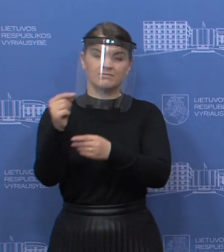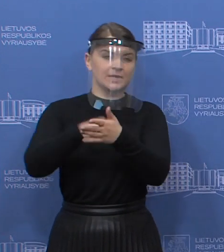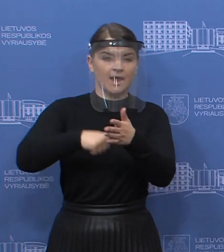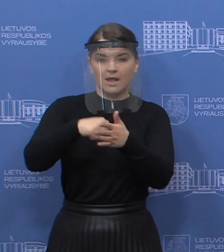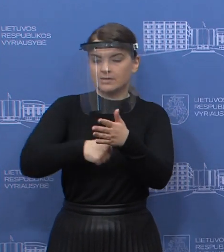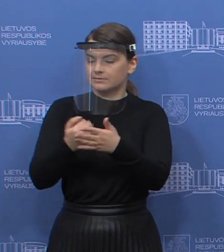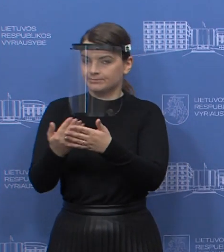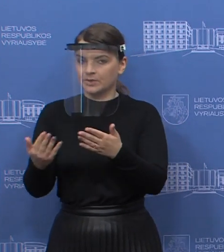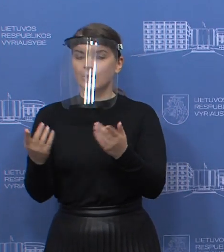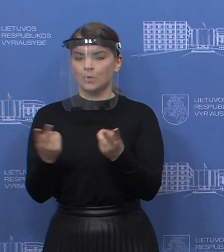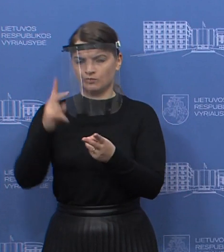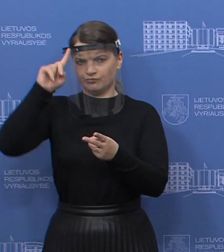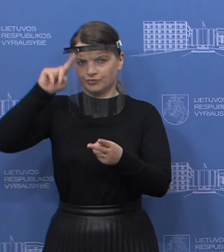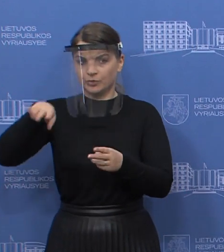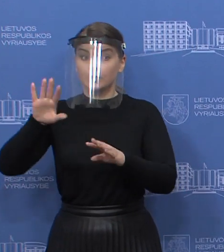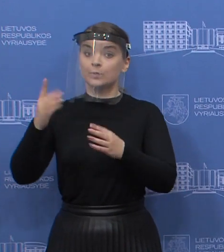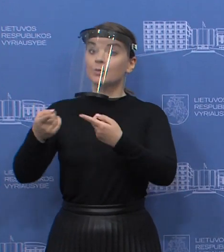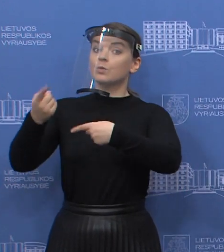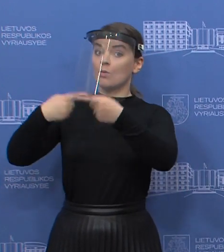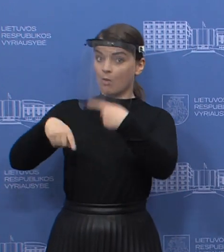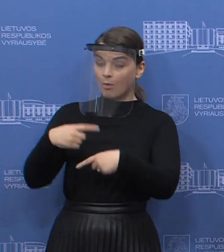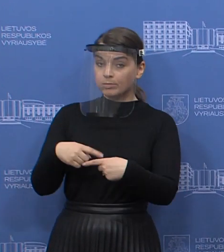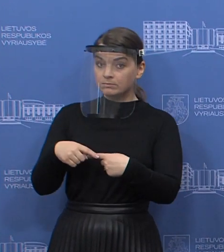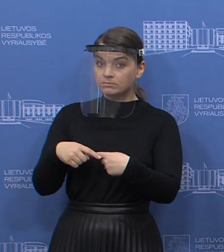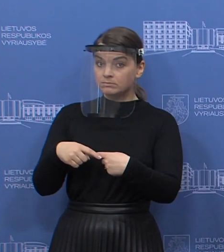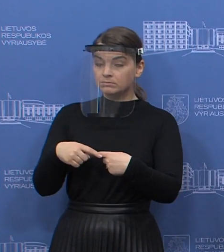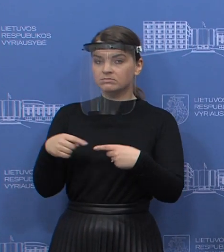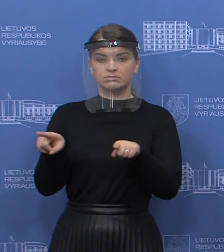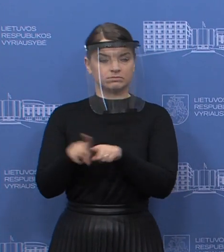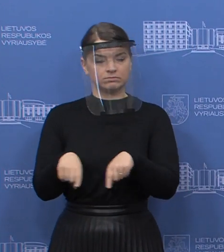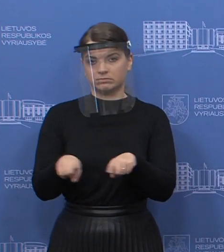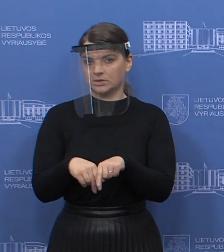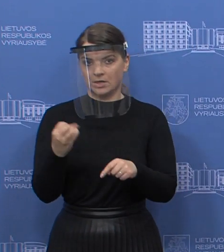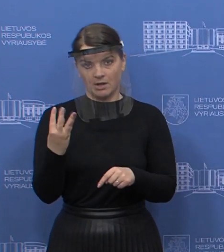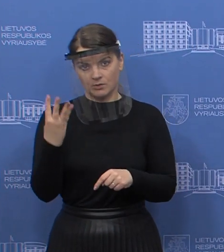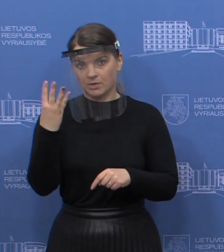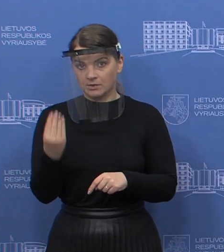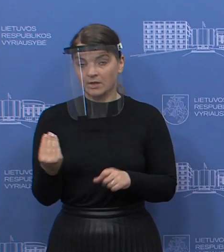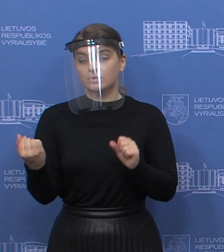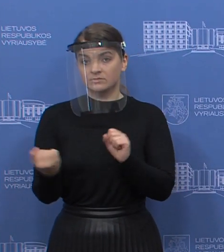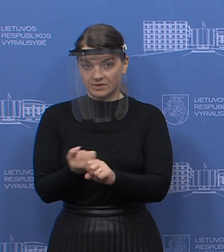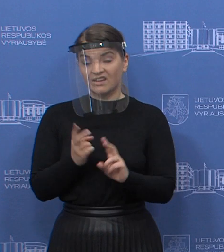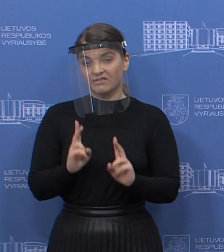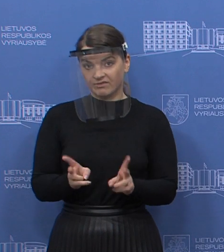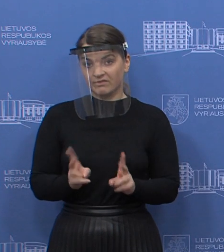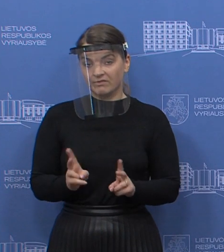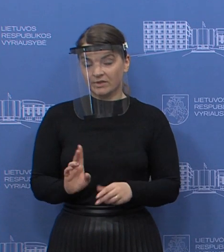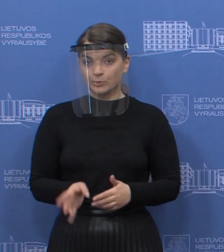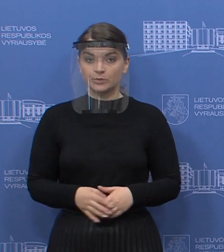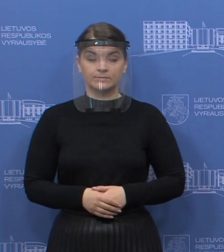priežastim, turi žinoti, kad grįžus reikės tą procedūrą 14 dienų su visom pasiekmėm praeiti.